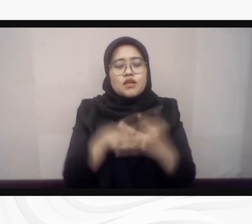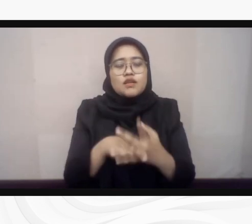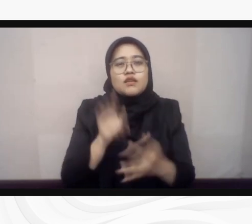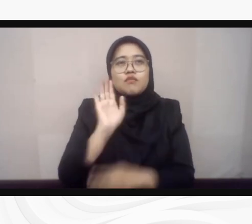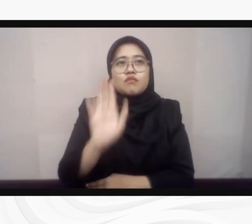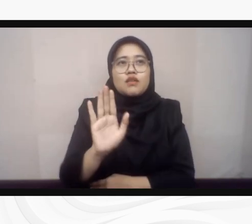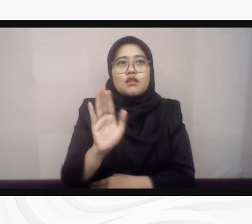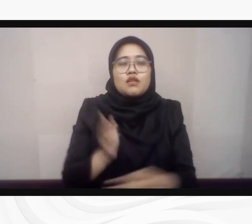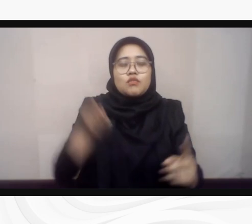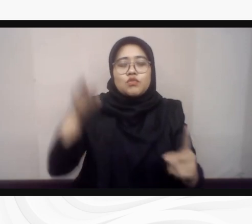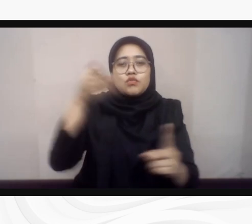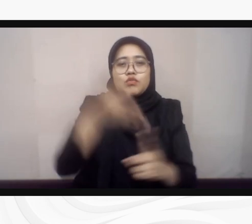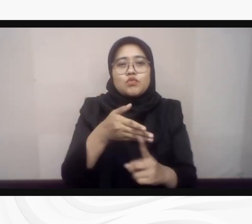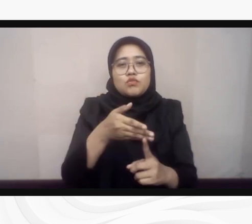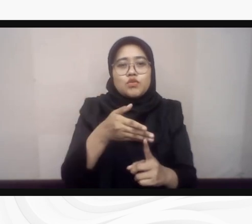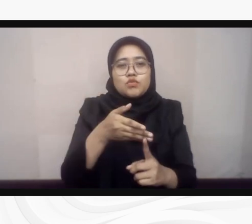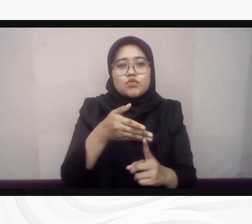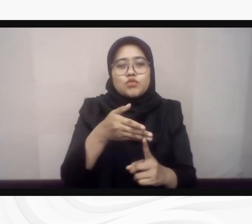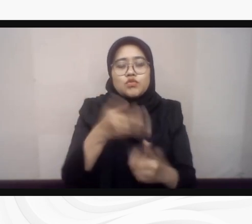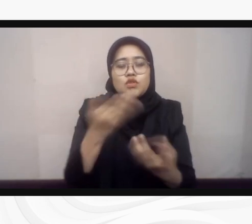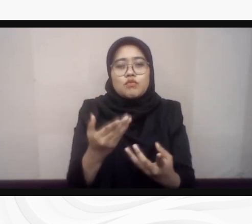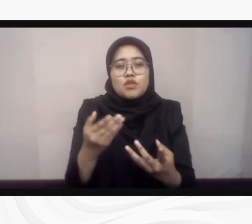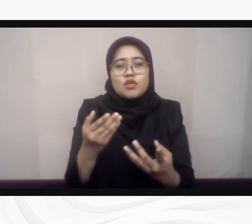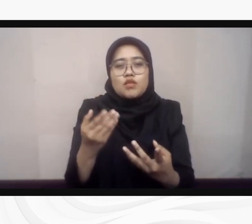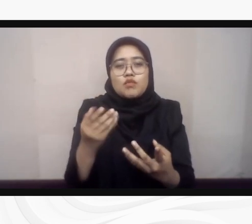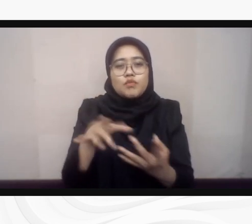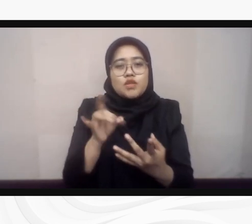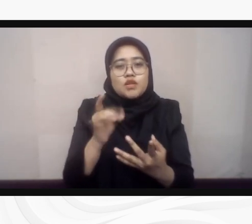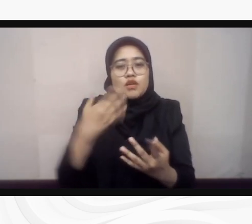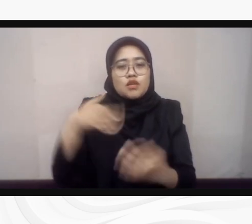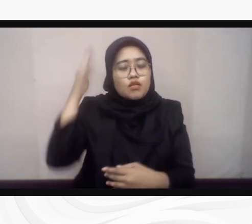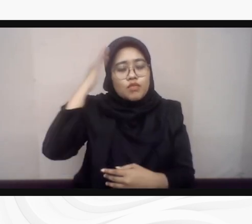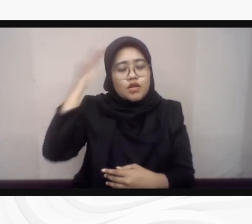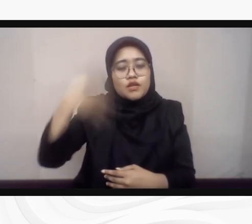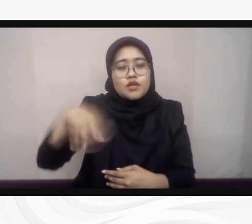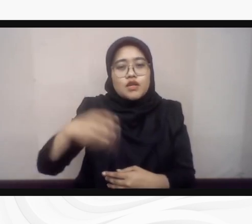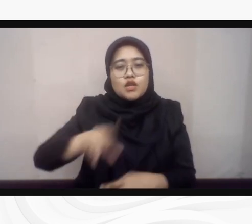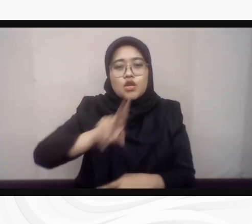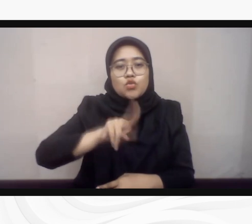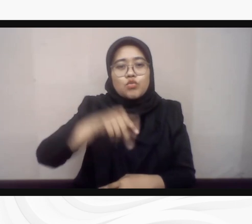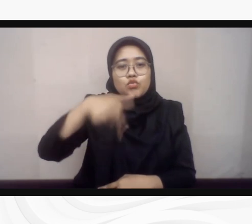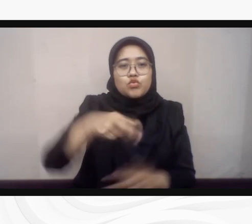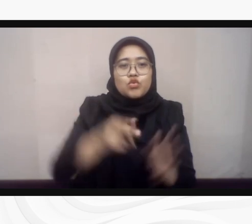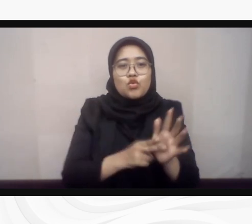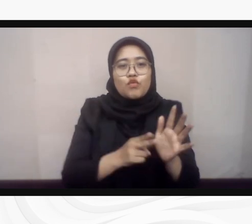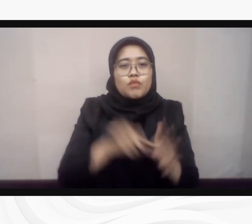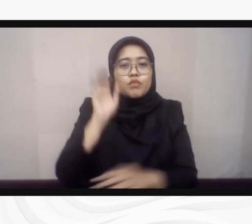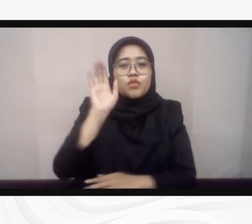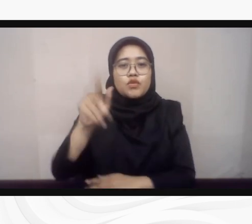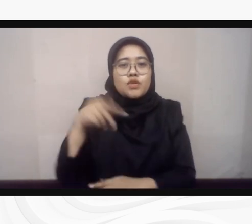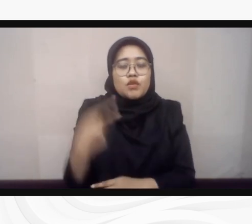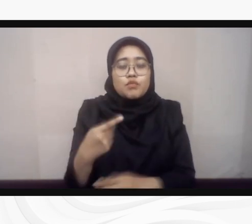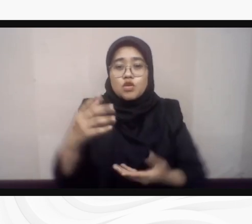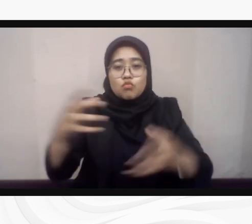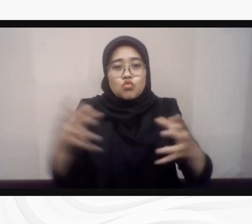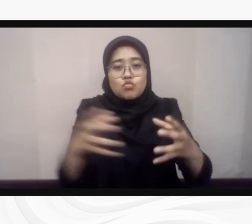pemilihan kepala daerah pilkada yang akan berlangsung pada 27 November mendatang, kami mengumpulkan sejumlah catatan